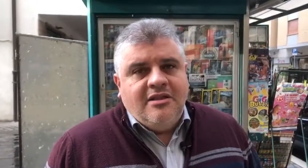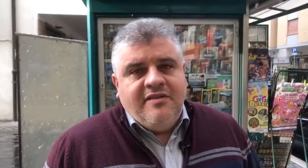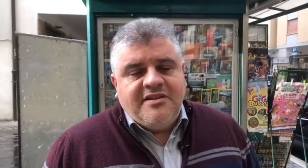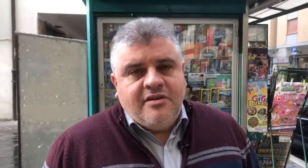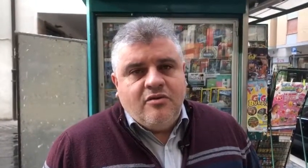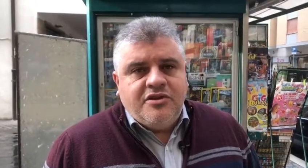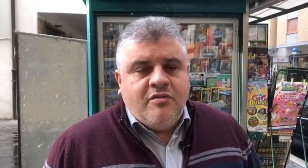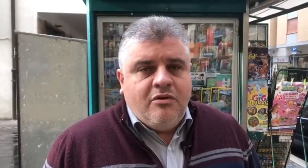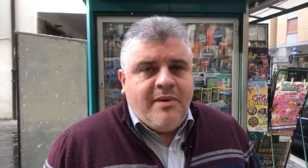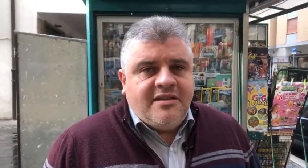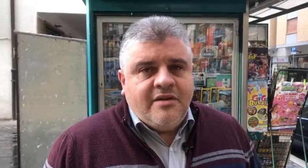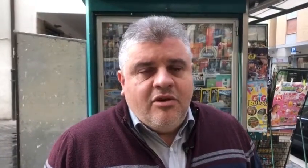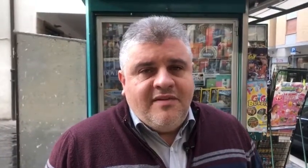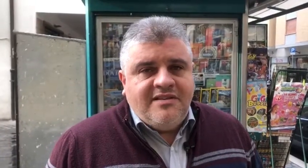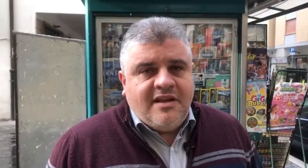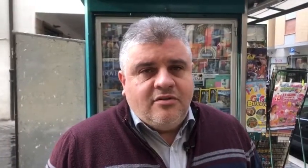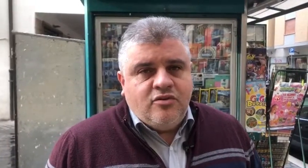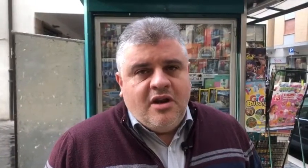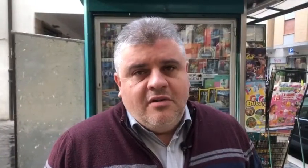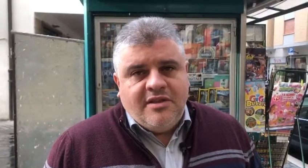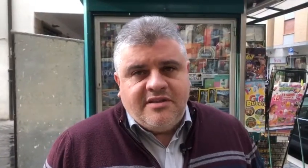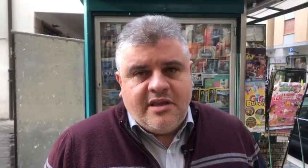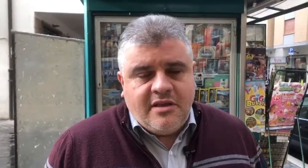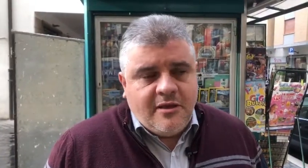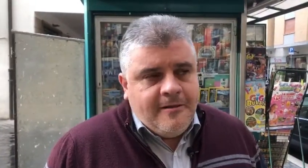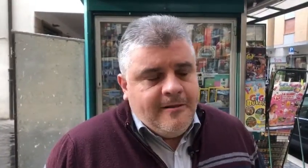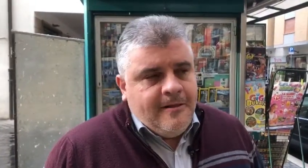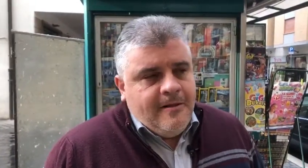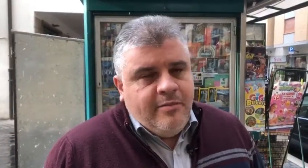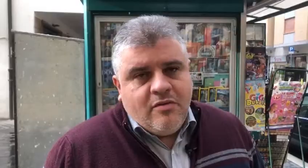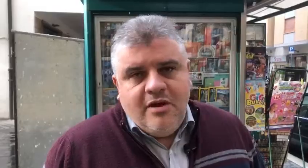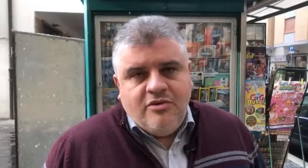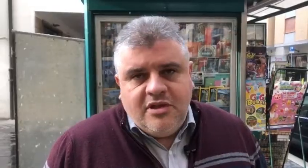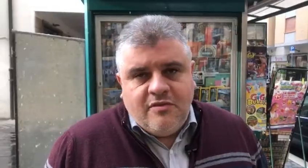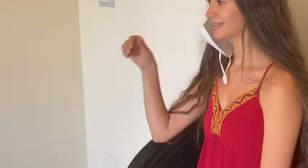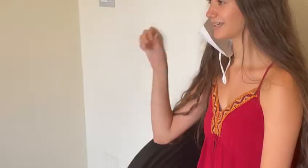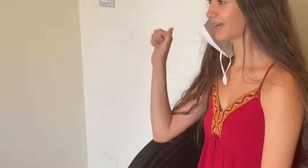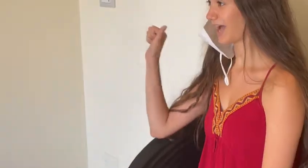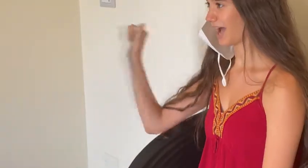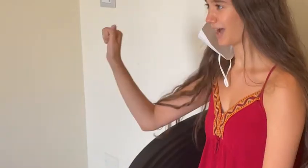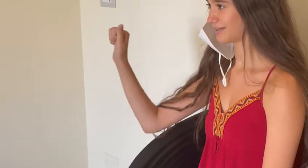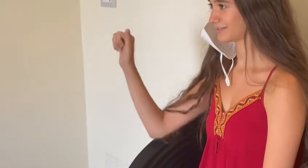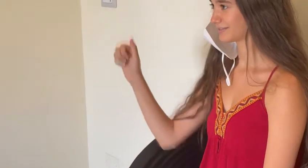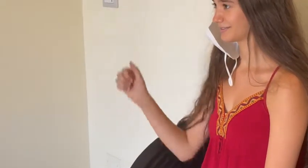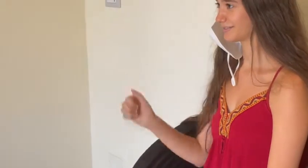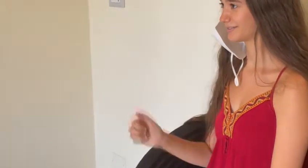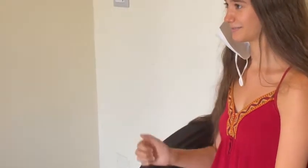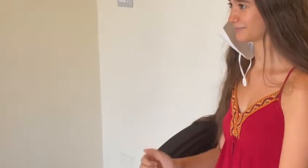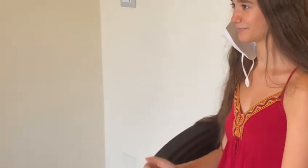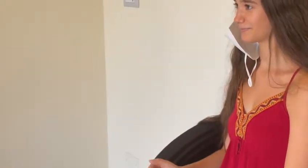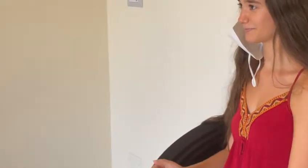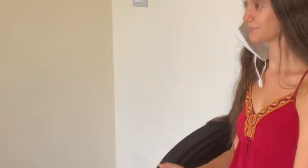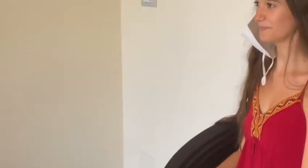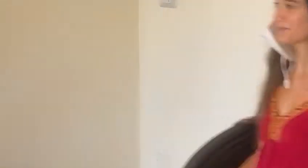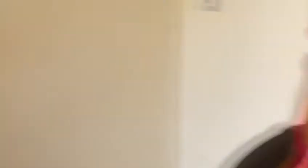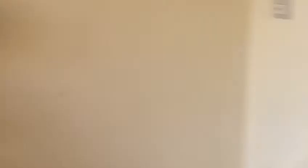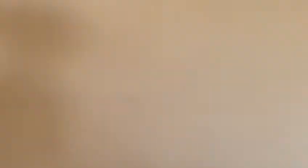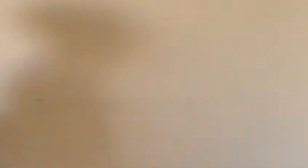diversi corsi, quello base e quello avanzato, sulla lingua dei segni. Per quale motivo? Perché ritengo assurdo che nel